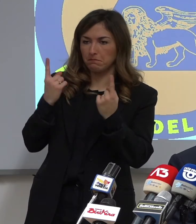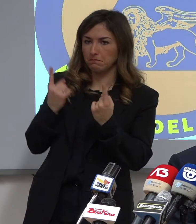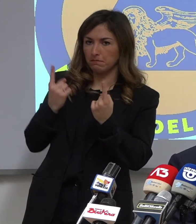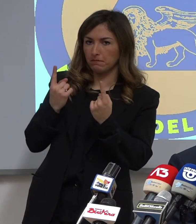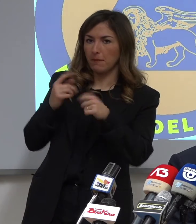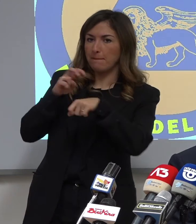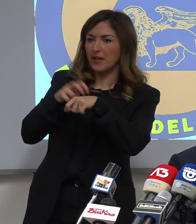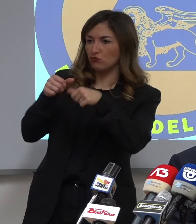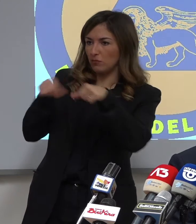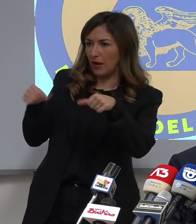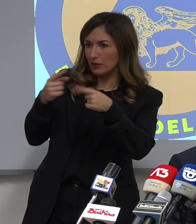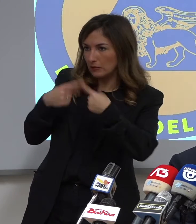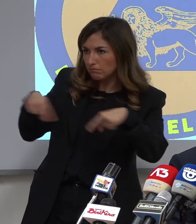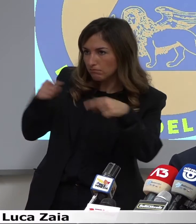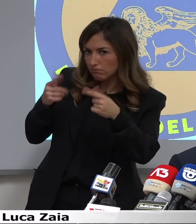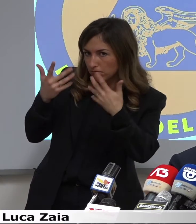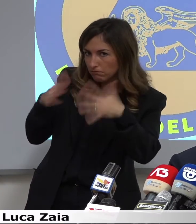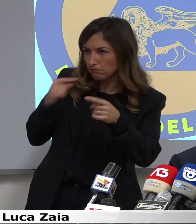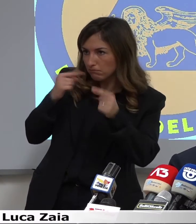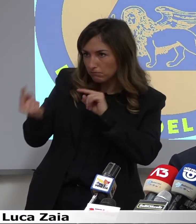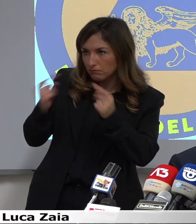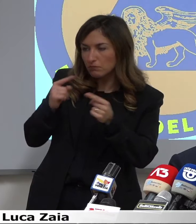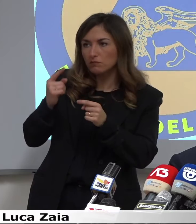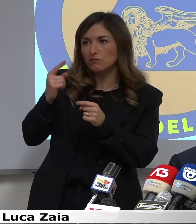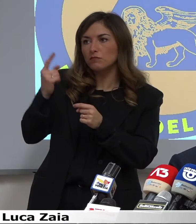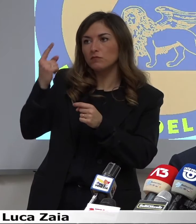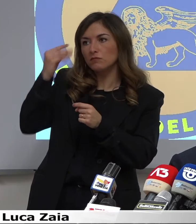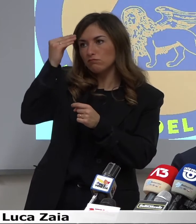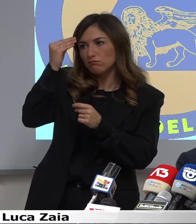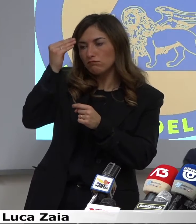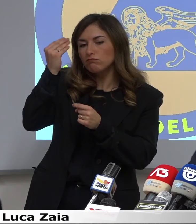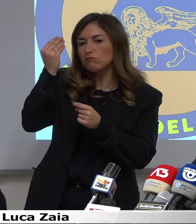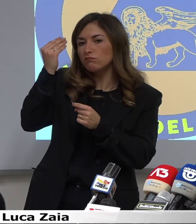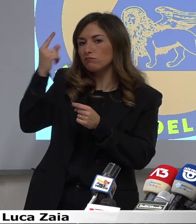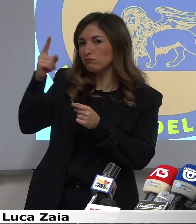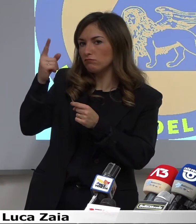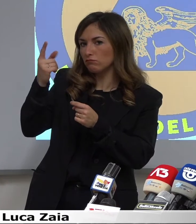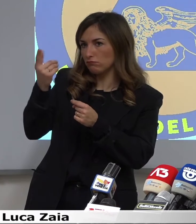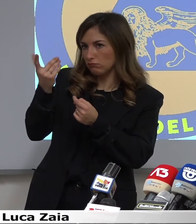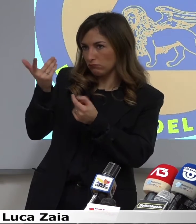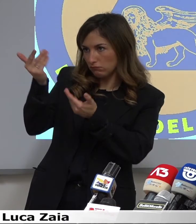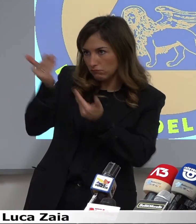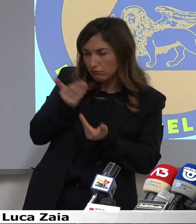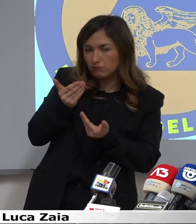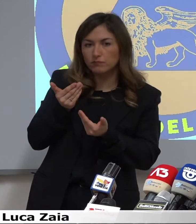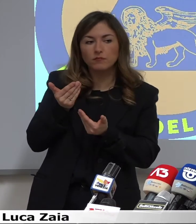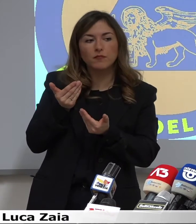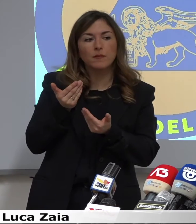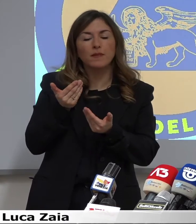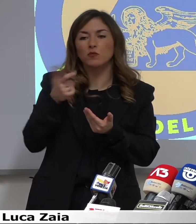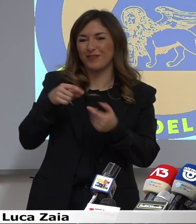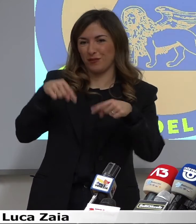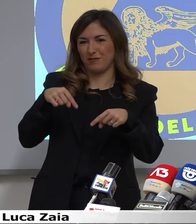con i medici di base per avere eventuali ulteriori loro osservazioni. E considerate che nel frattempo noi ci abbiamo messo dentro i tamponi,